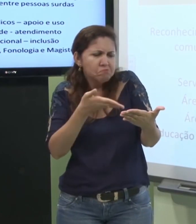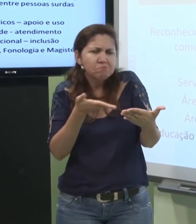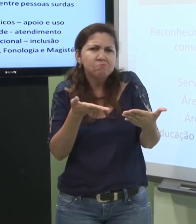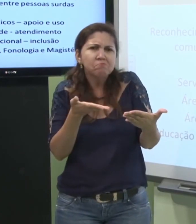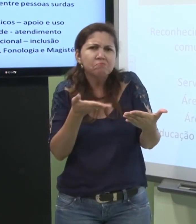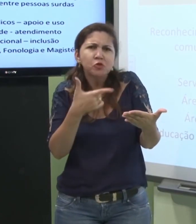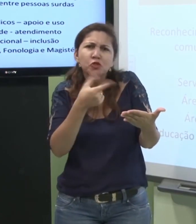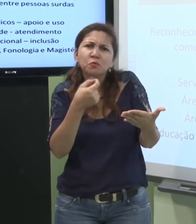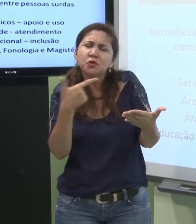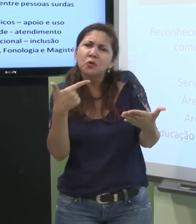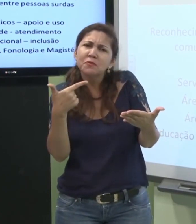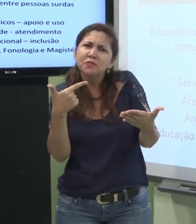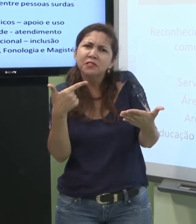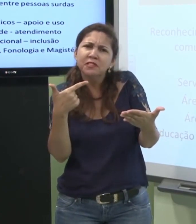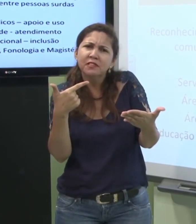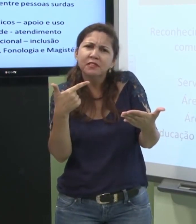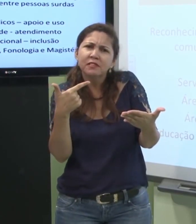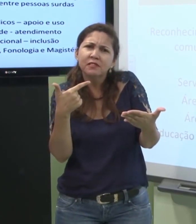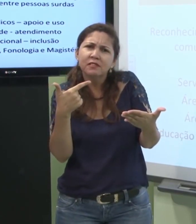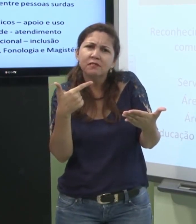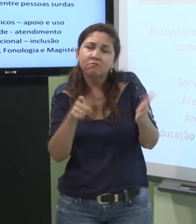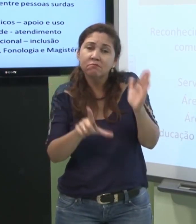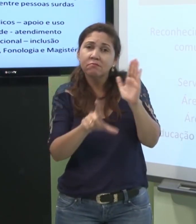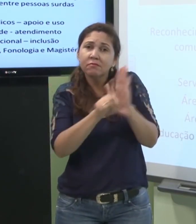então é uma lei nova uma lei de 2002